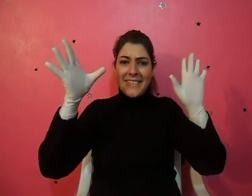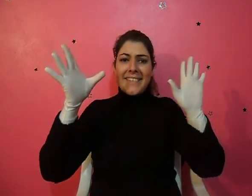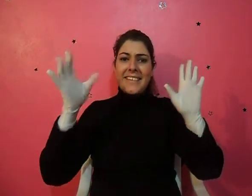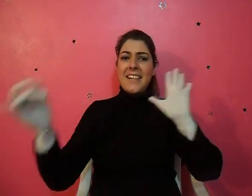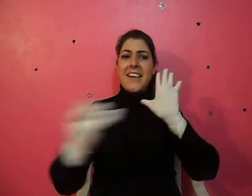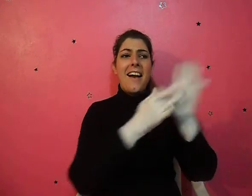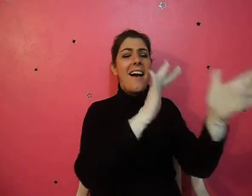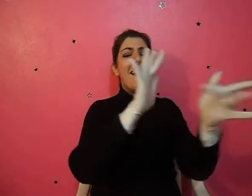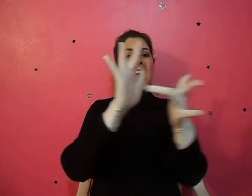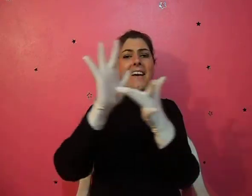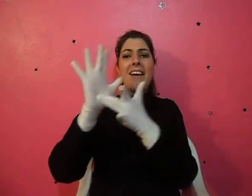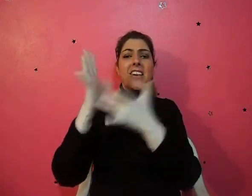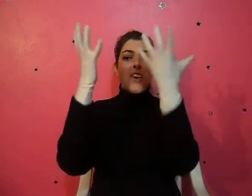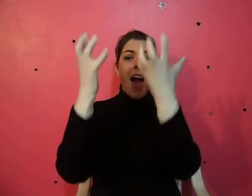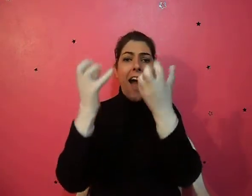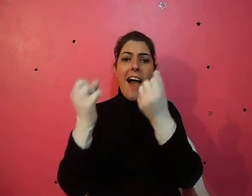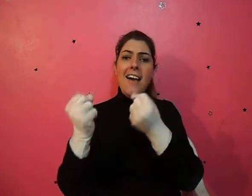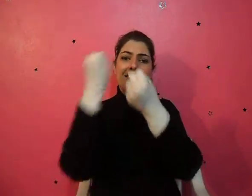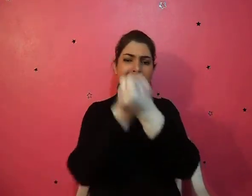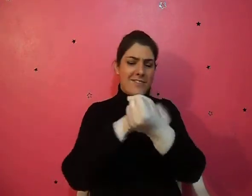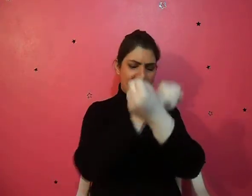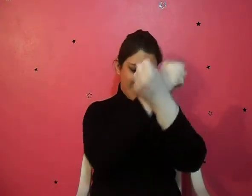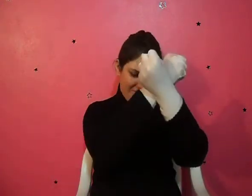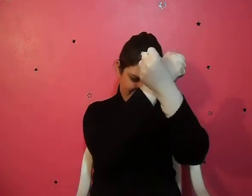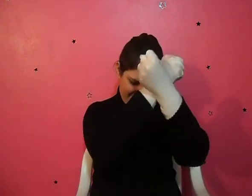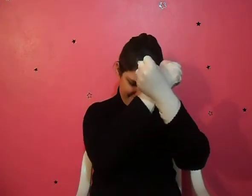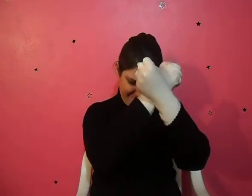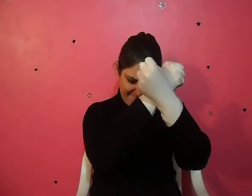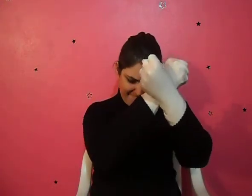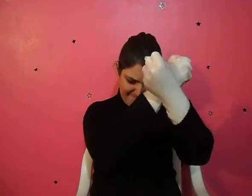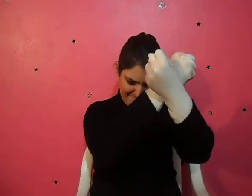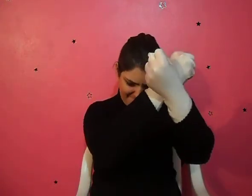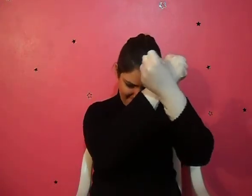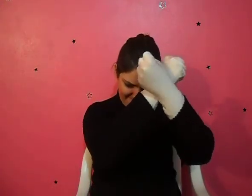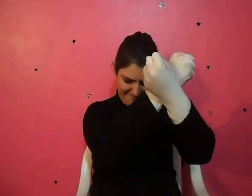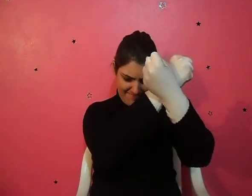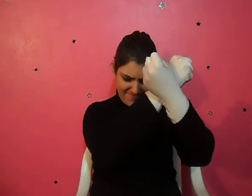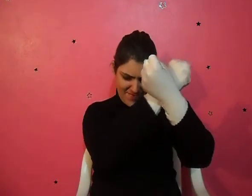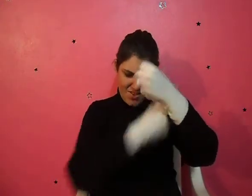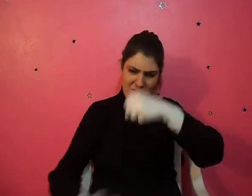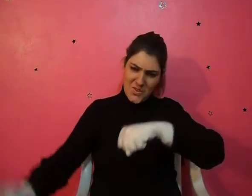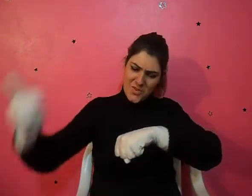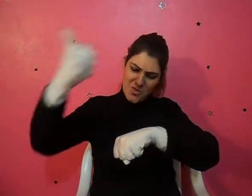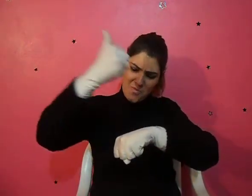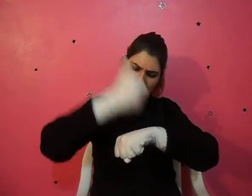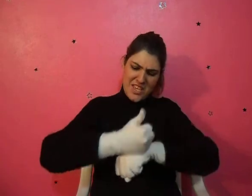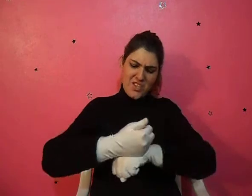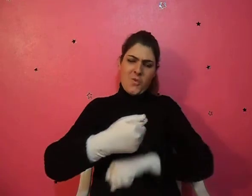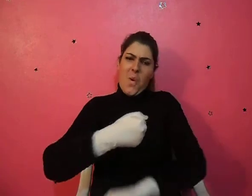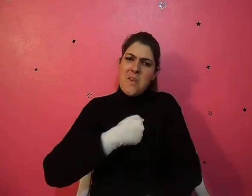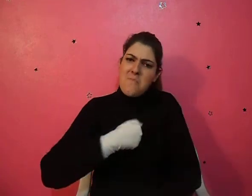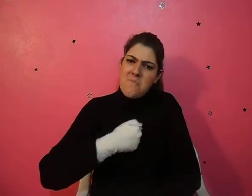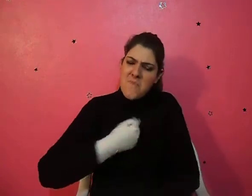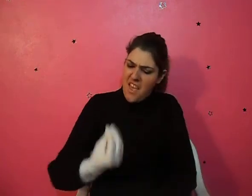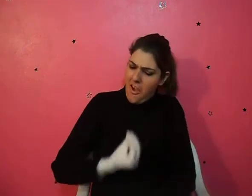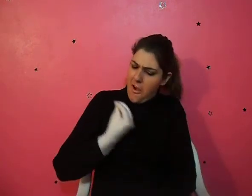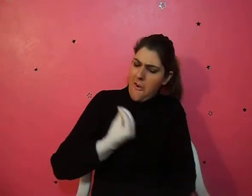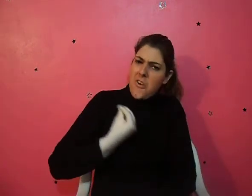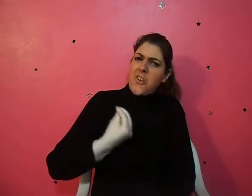Ele se entregou, morreu em meu lugar.